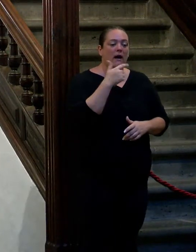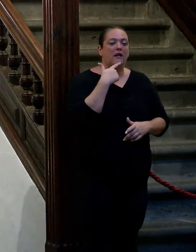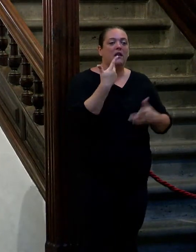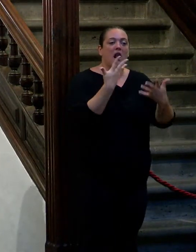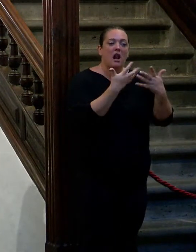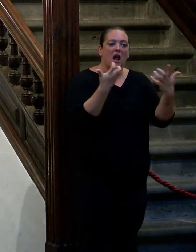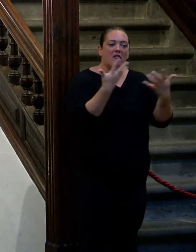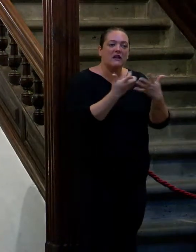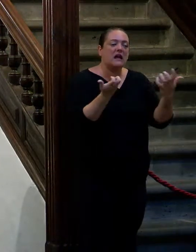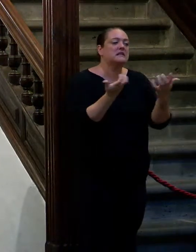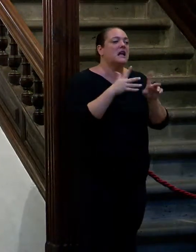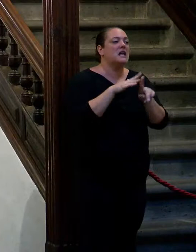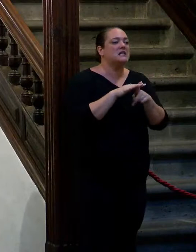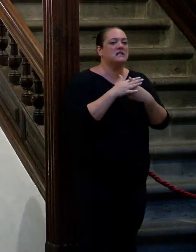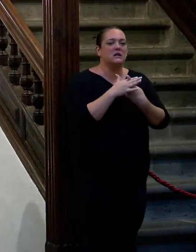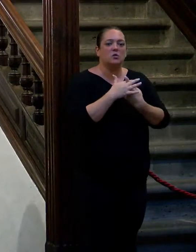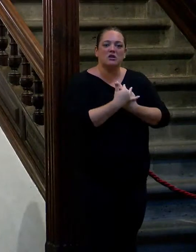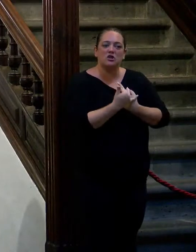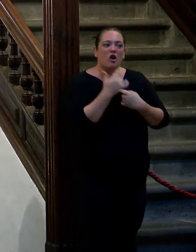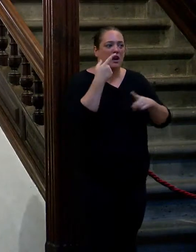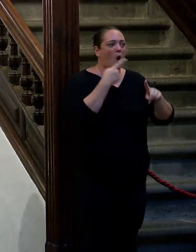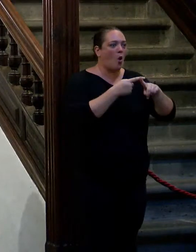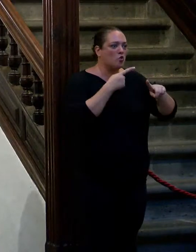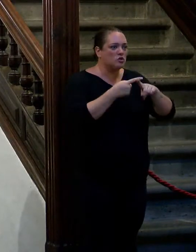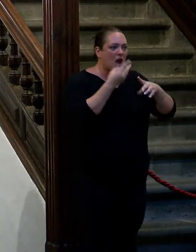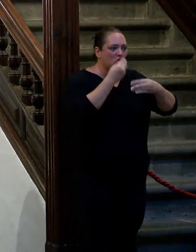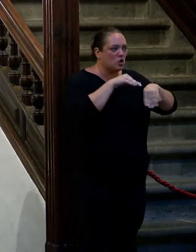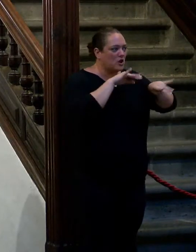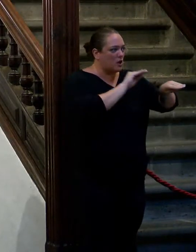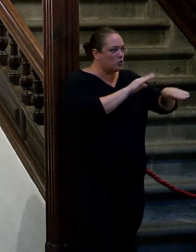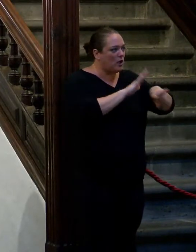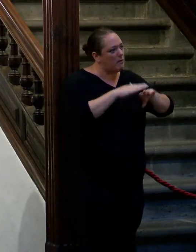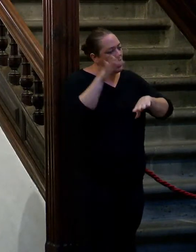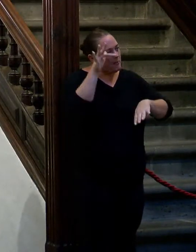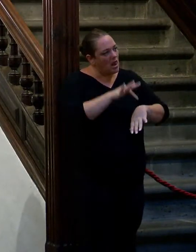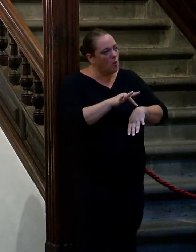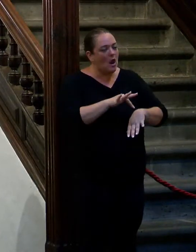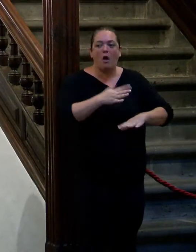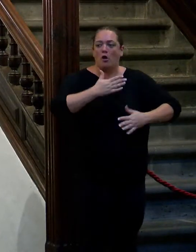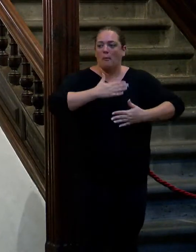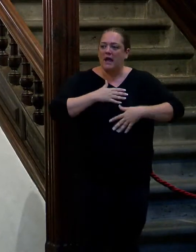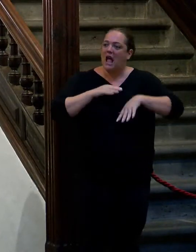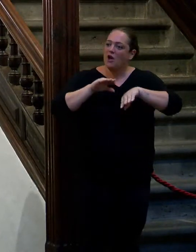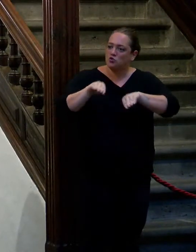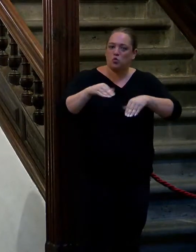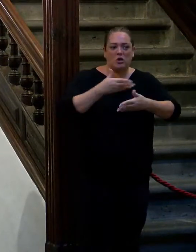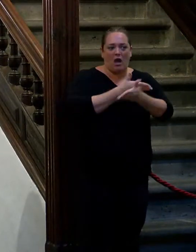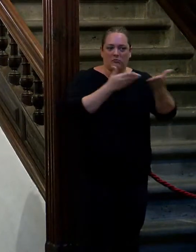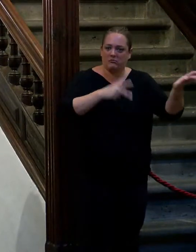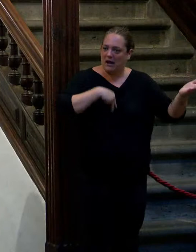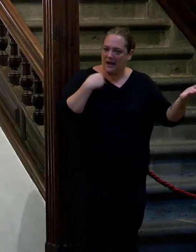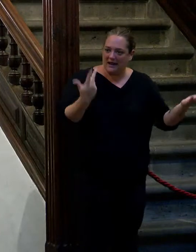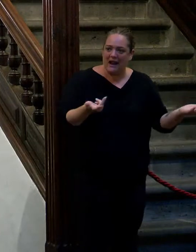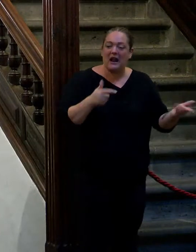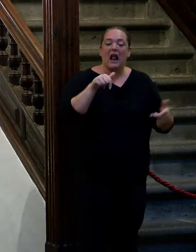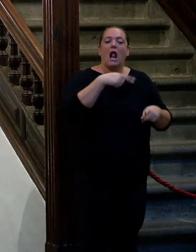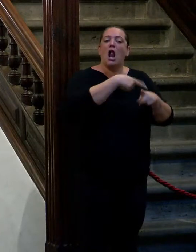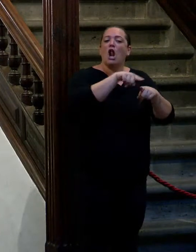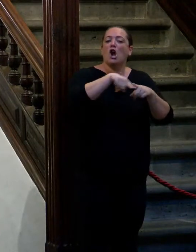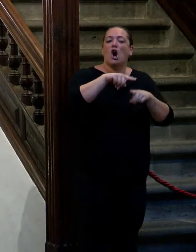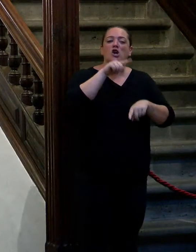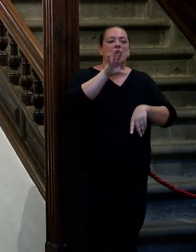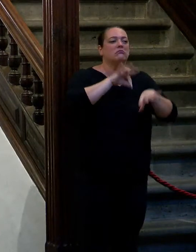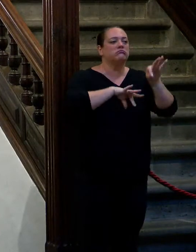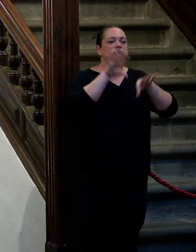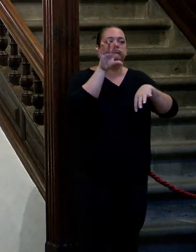frases momentos historias tuyas Pedro bueno mía suya de todo lo que ves él coge cosas y las